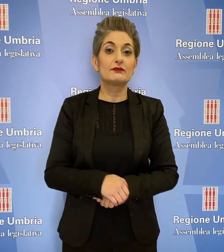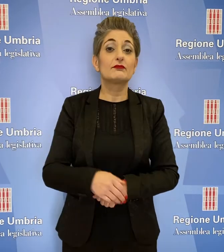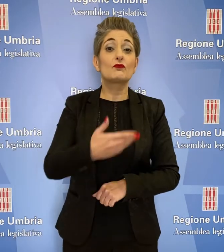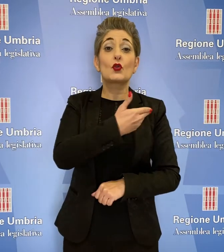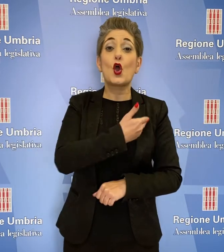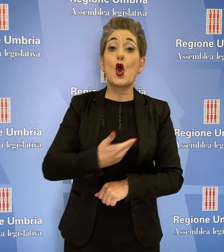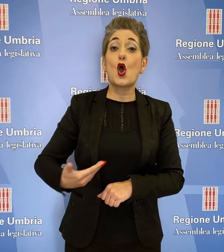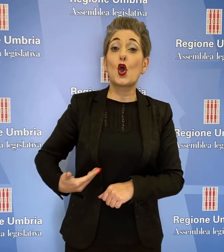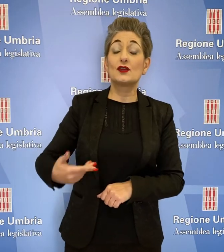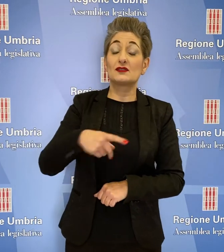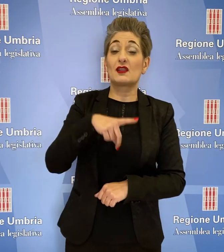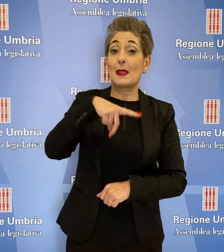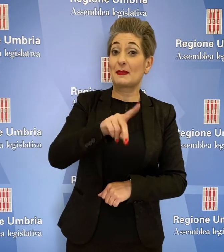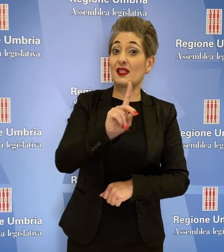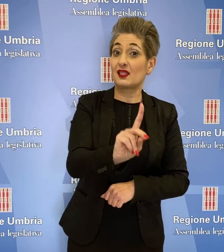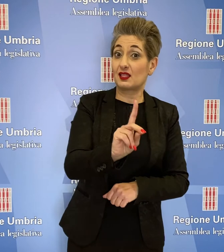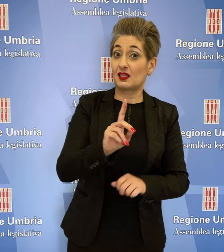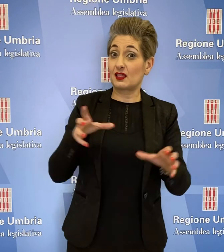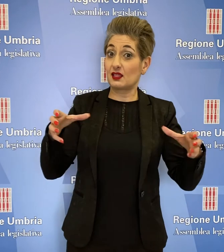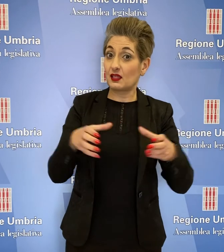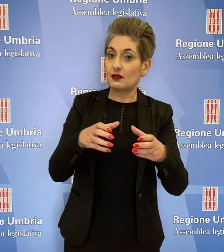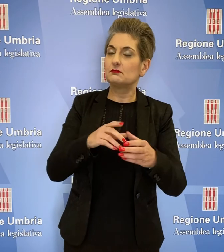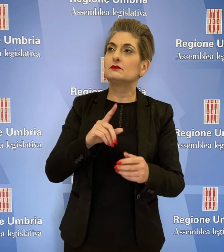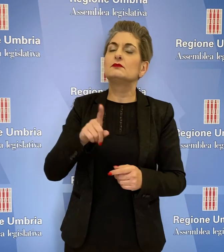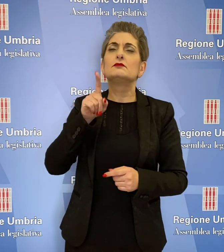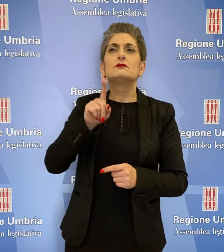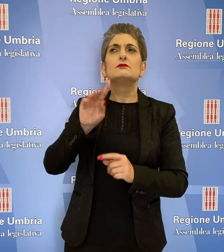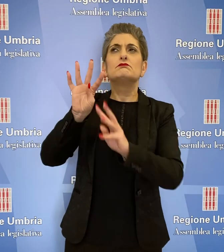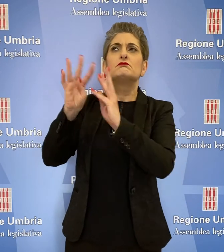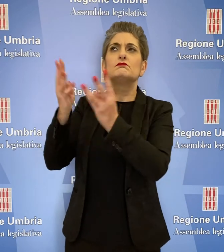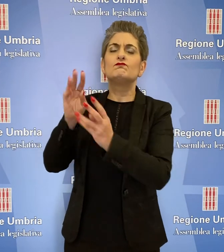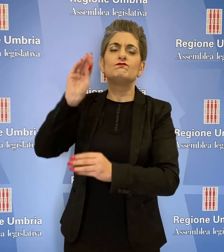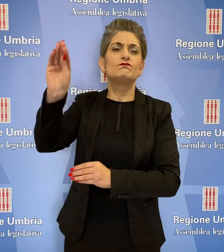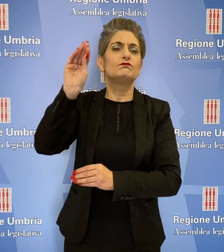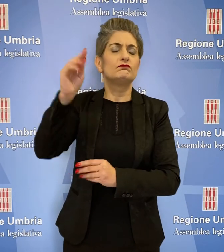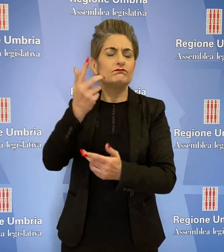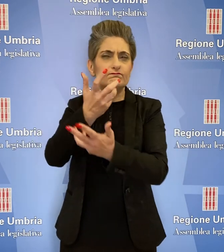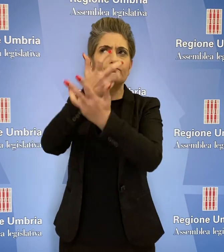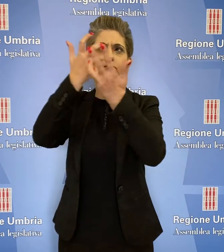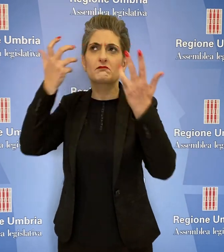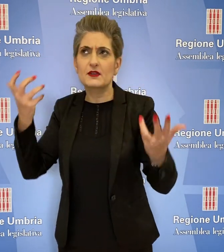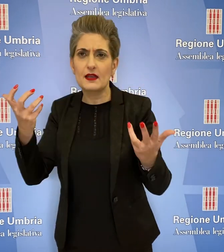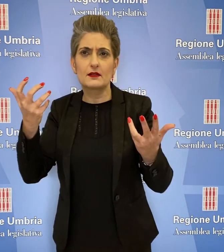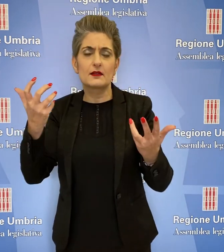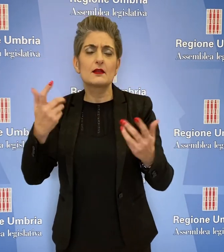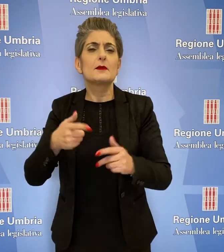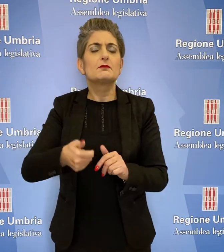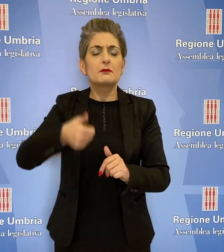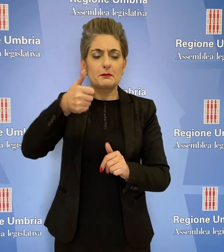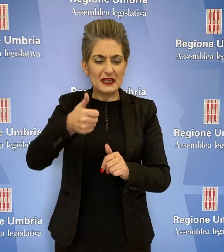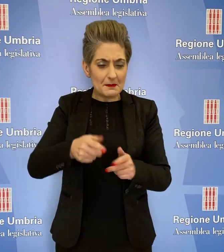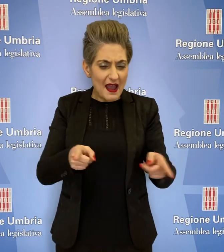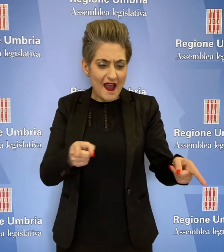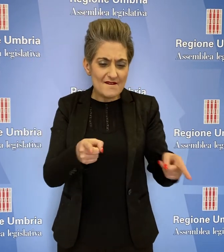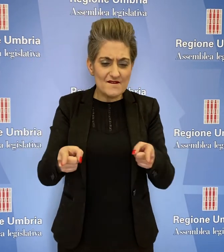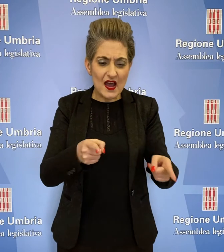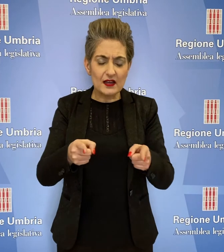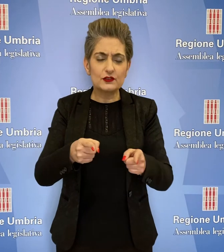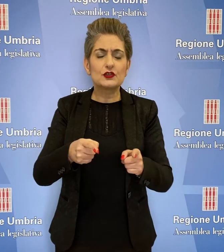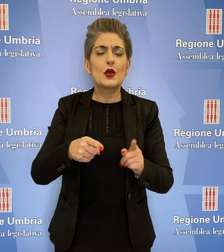I consiglieri del Partito Democratico hanno domandato delucidazioni sulla prima fase